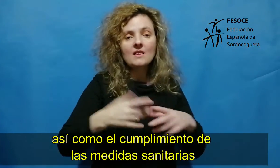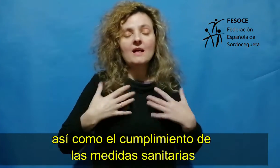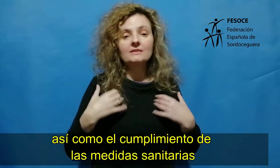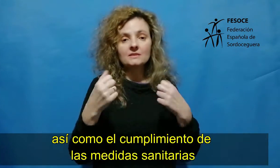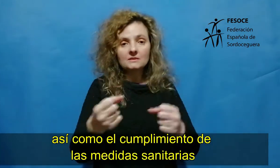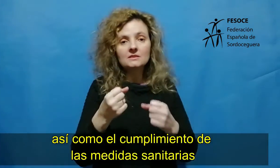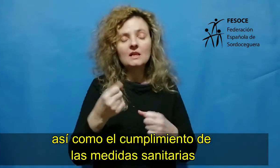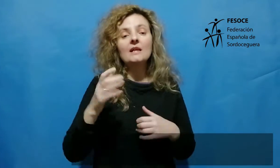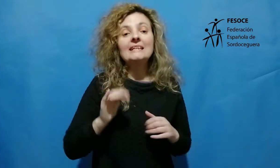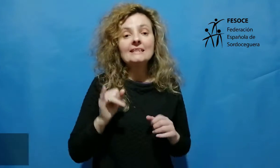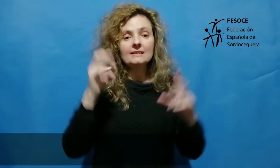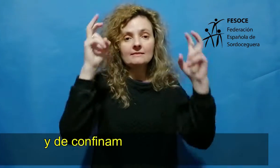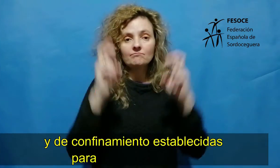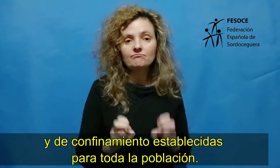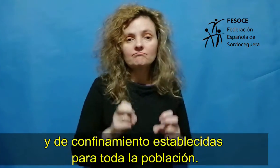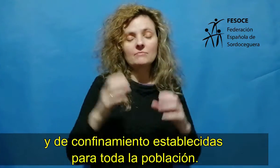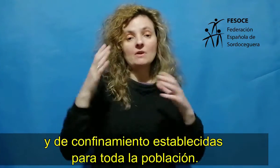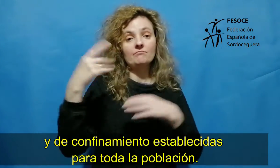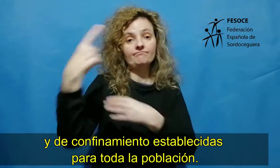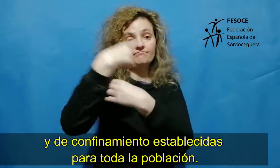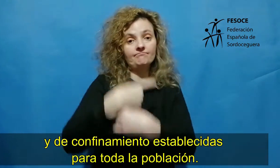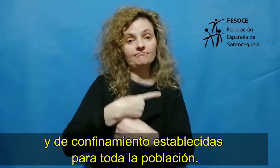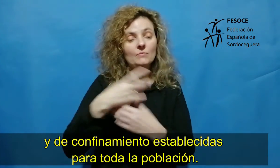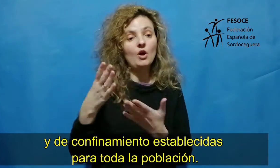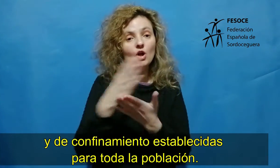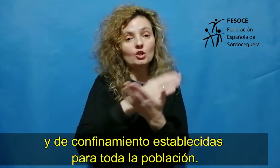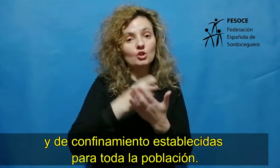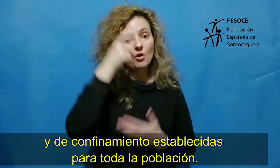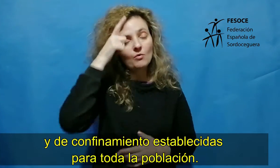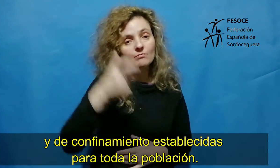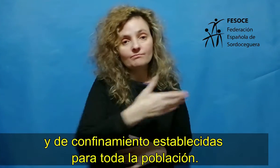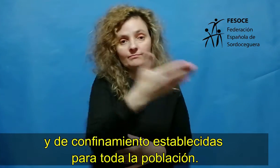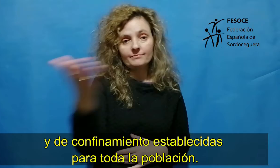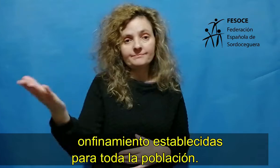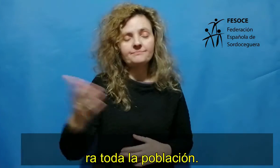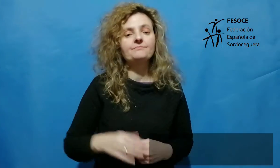cumplimiento de las medidas sanitarias y de confinamiento establecidas para toda la población.